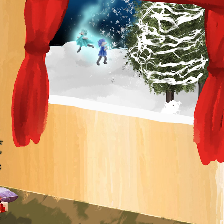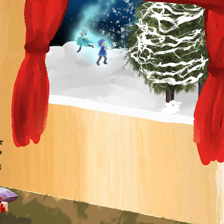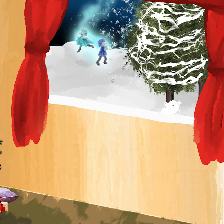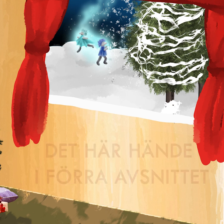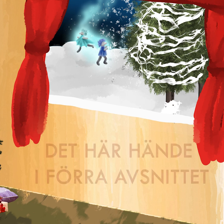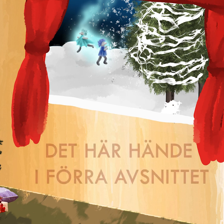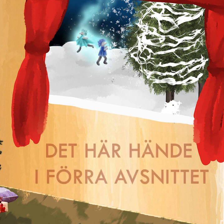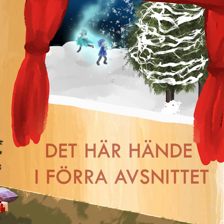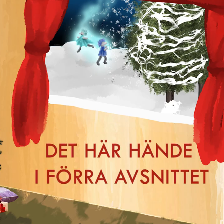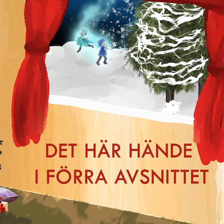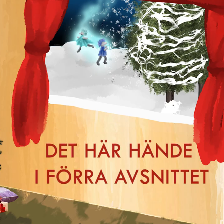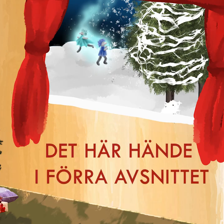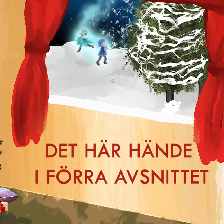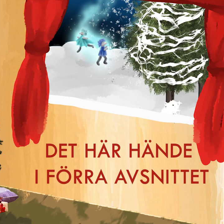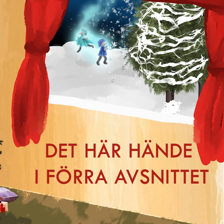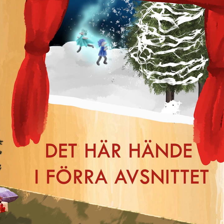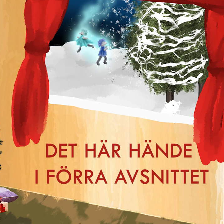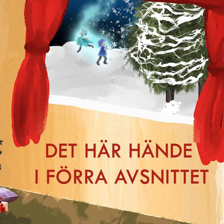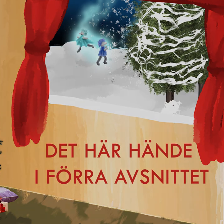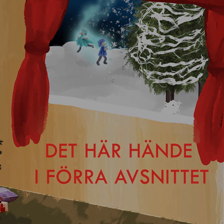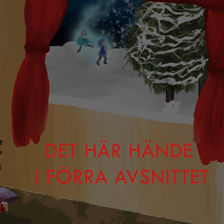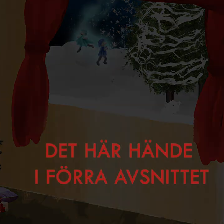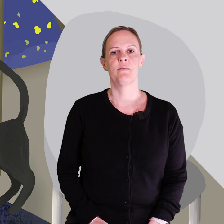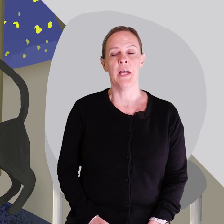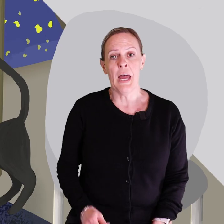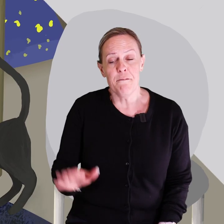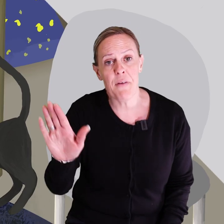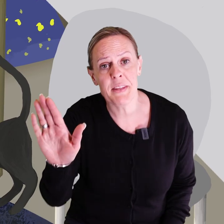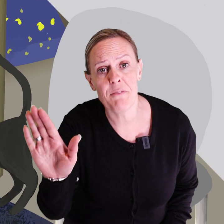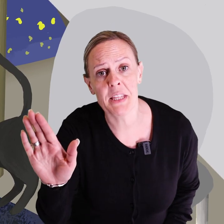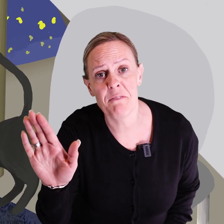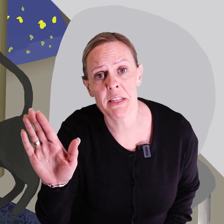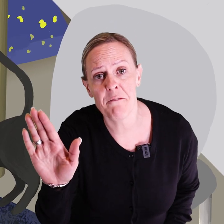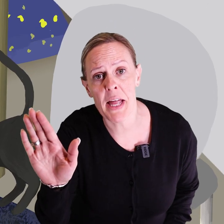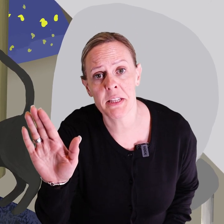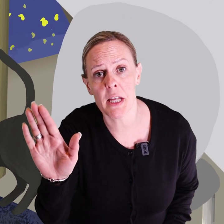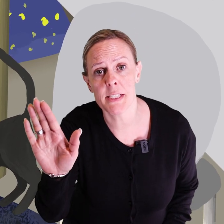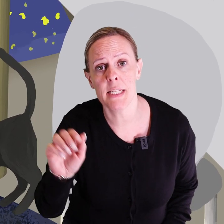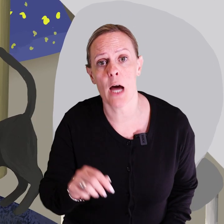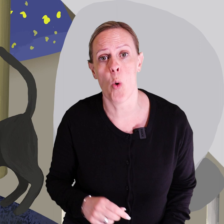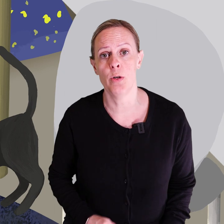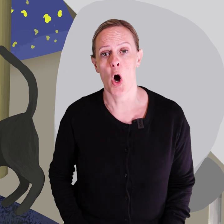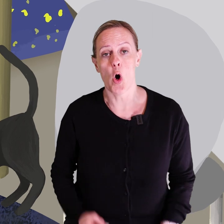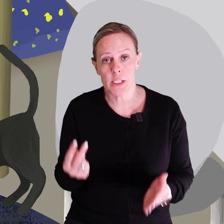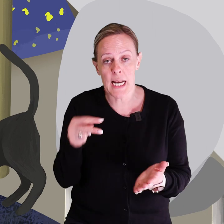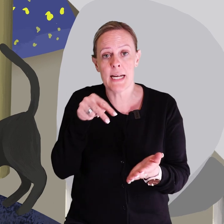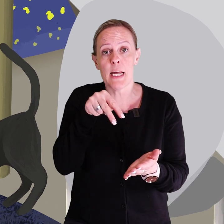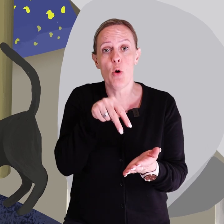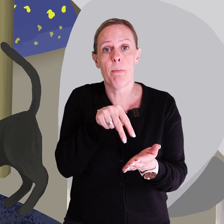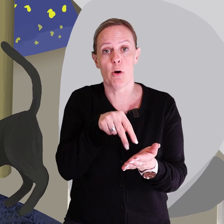Det här hände i förra avsnittet. Vänta, vänta, vänta, vänta, säger hon och ställer sig upp